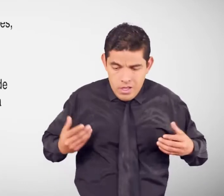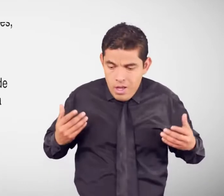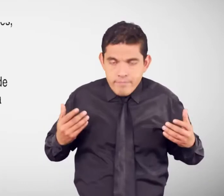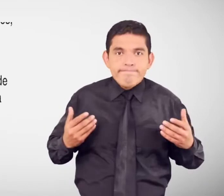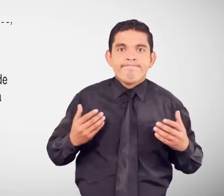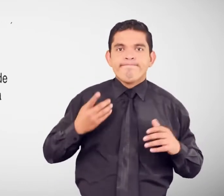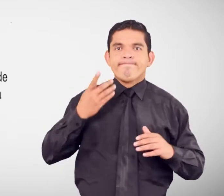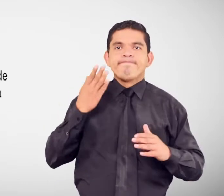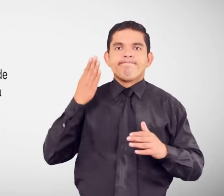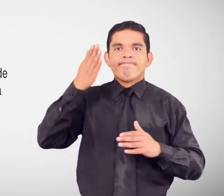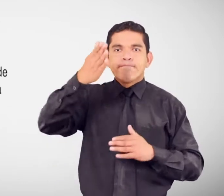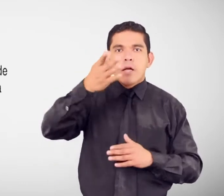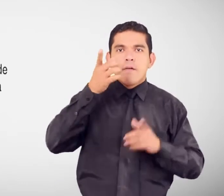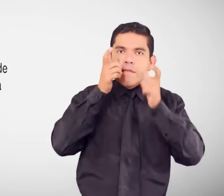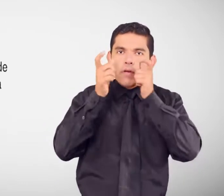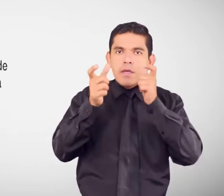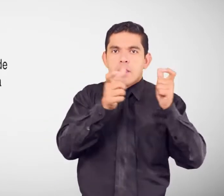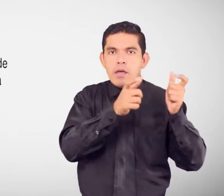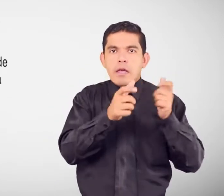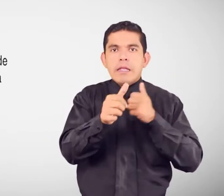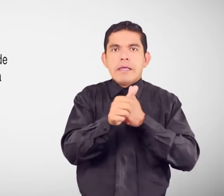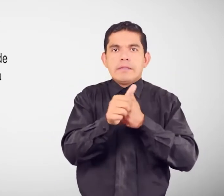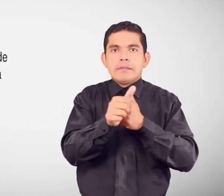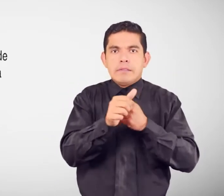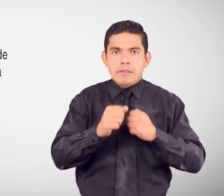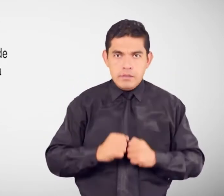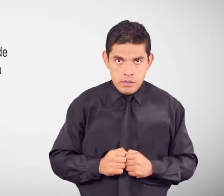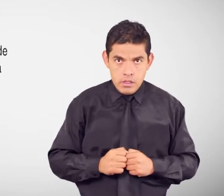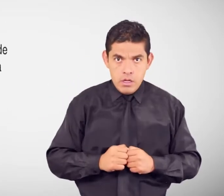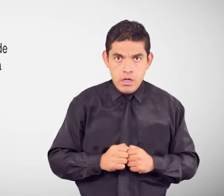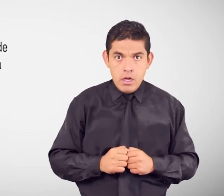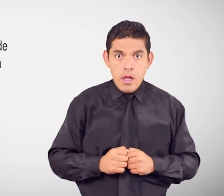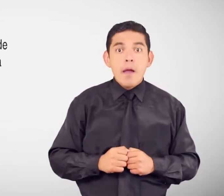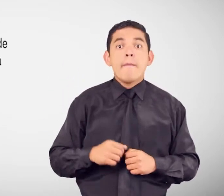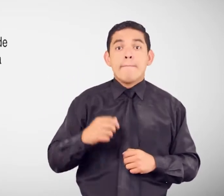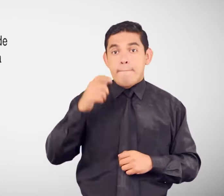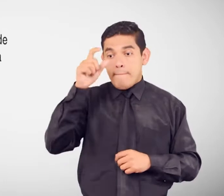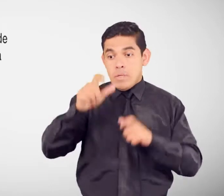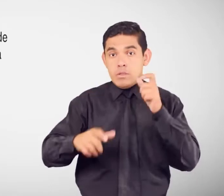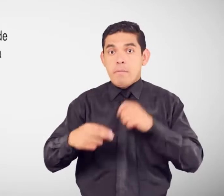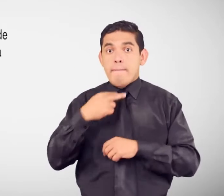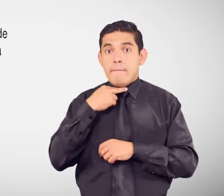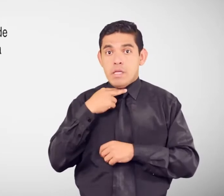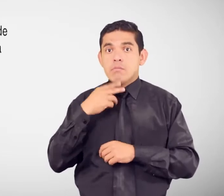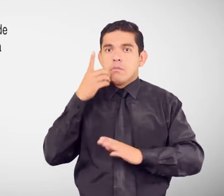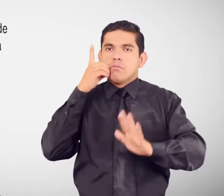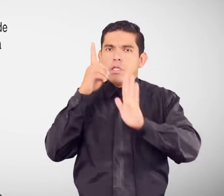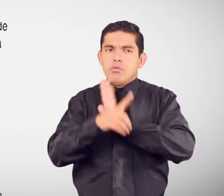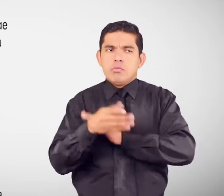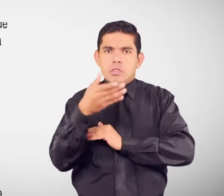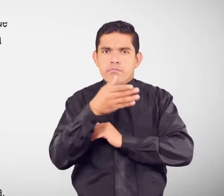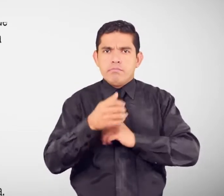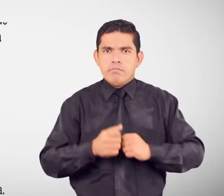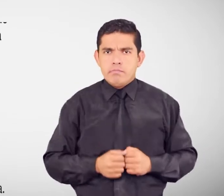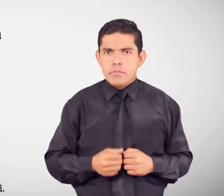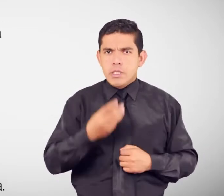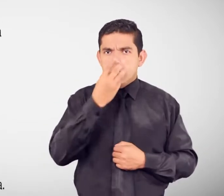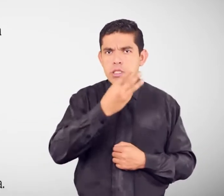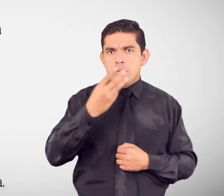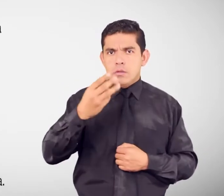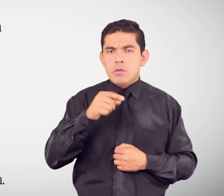residencia O de la O las víctimas Para hacer la denuncia www.fiscalia.gov